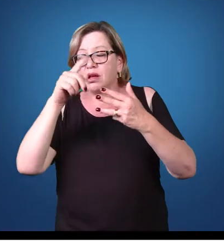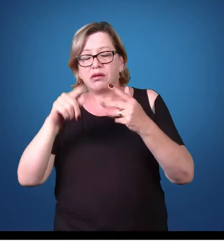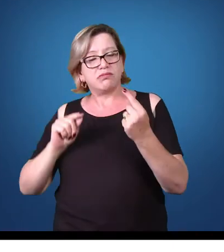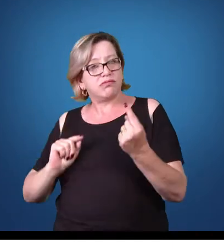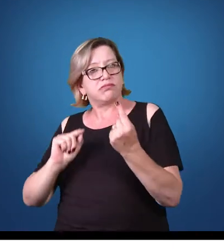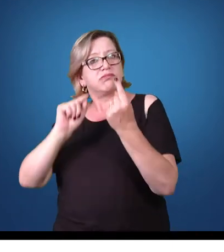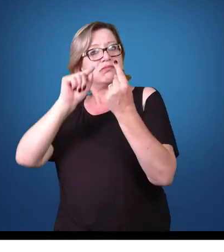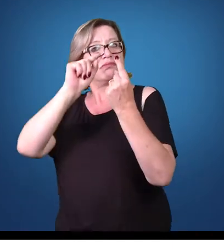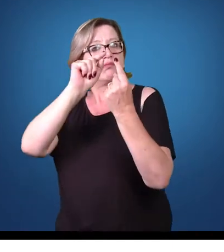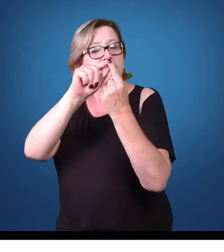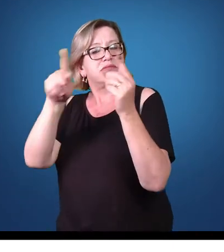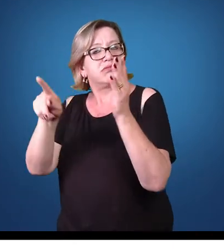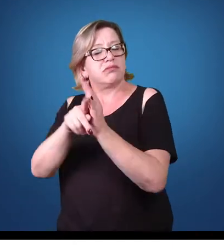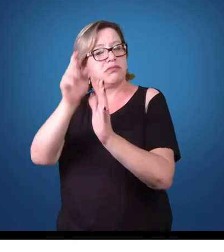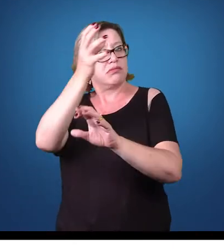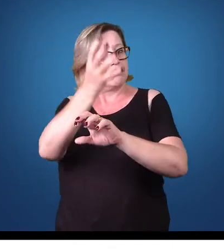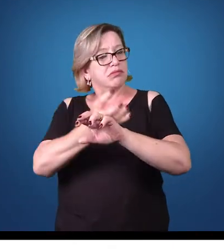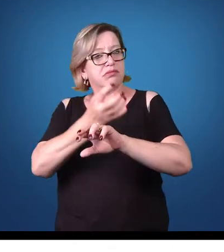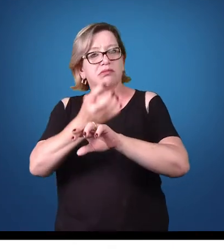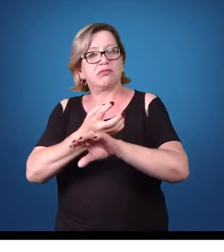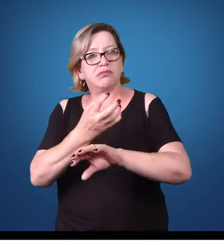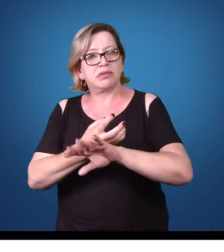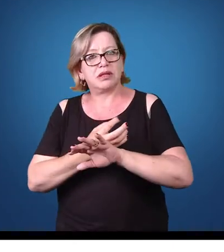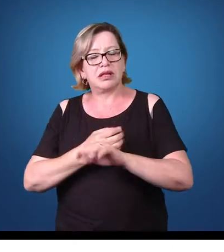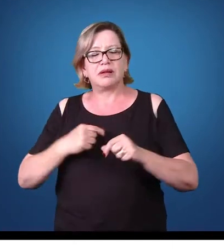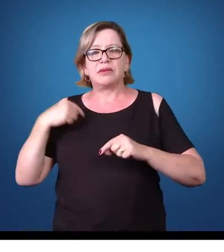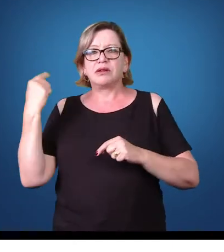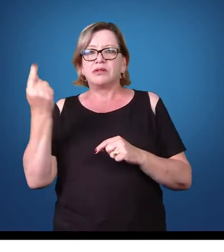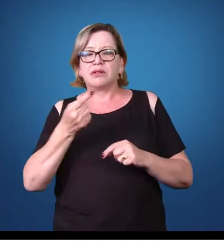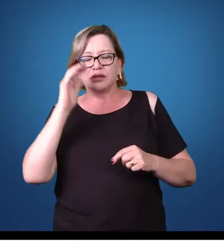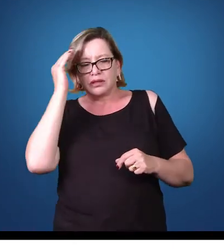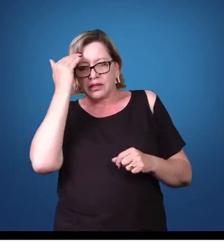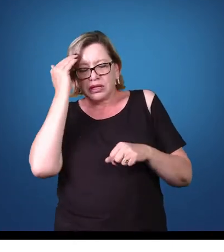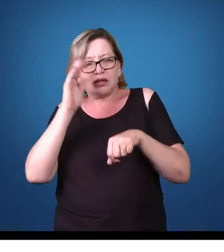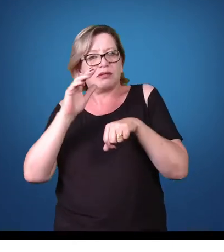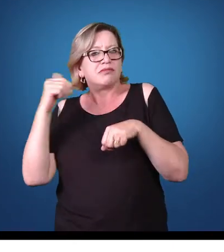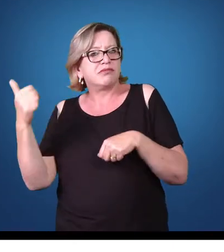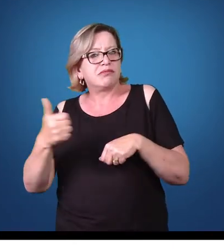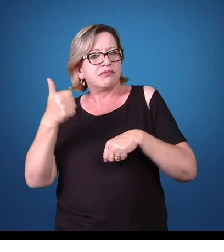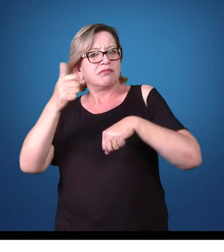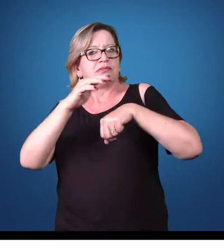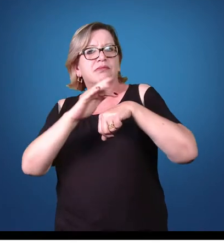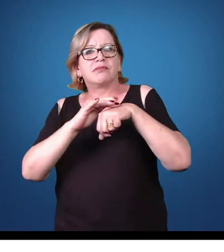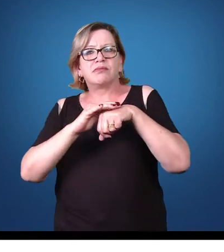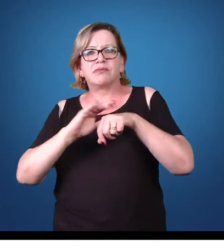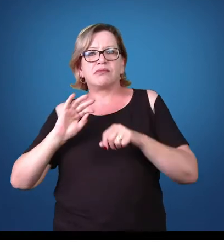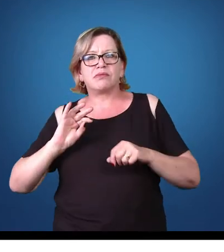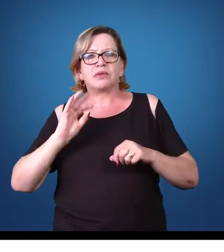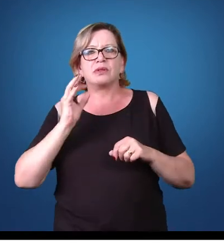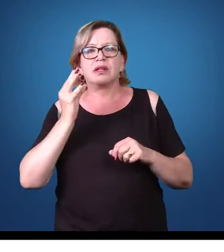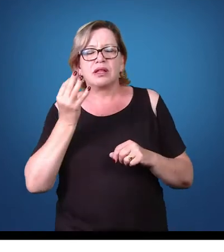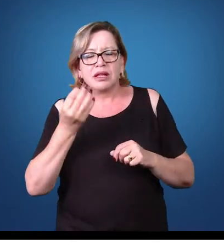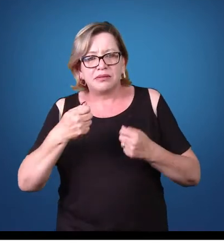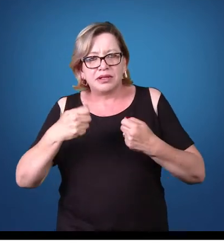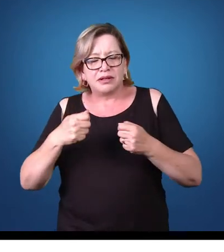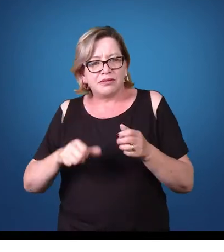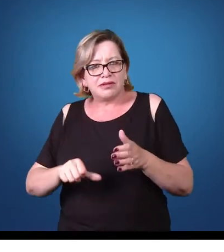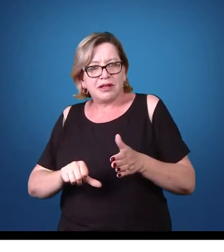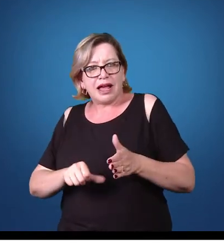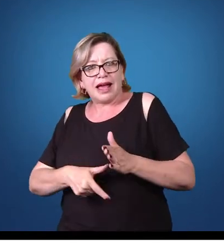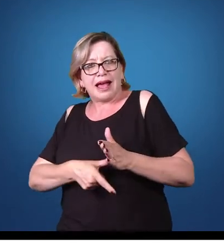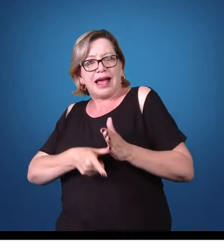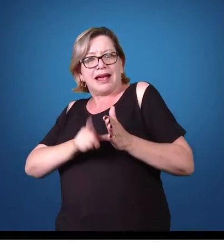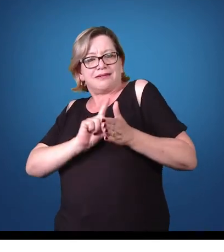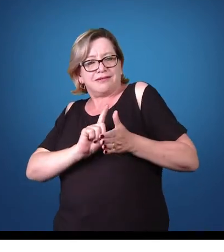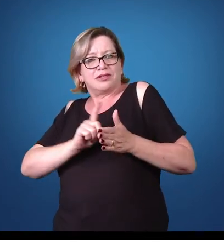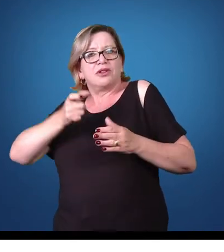para entender um pouco melhor as doenças que eles causam, nós precisamos, primeiro, observar alguns